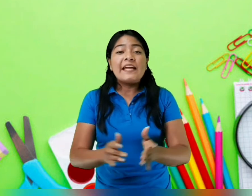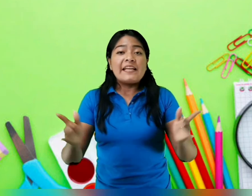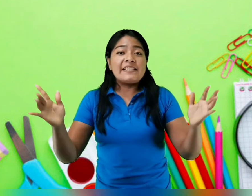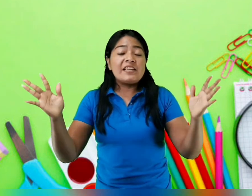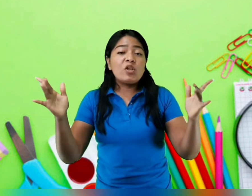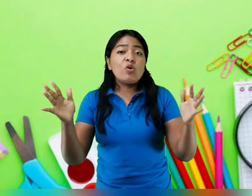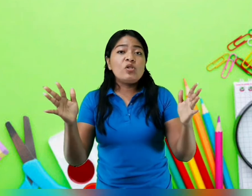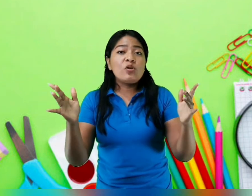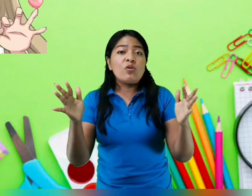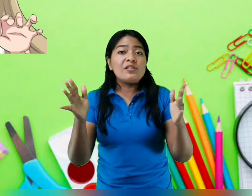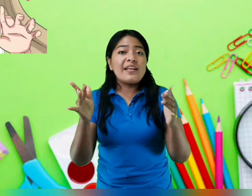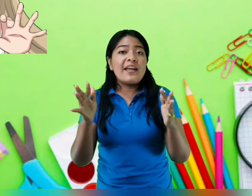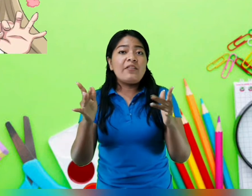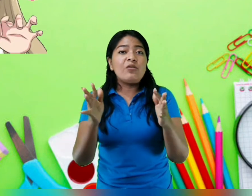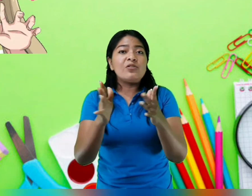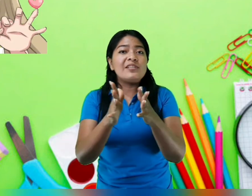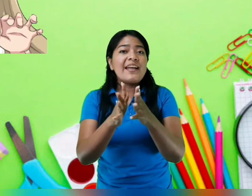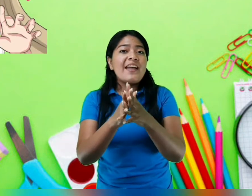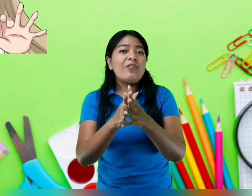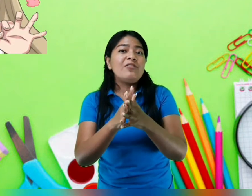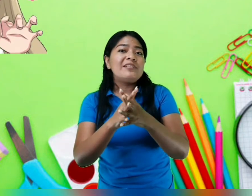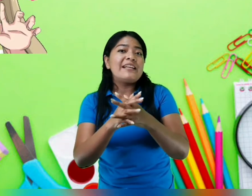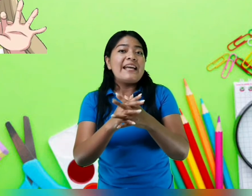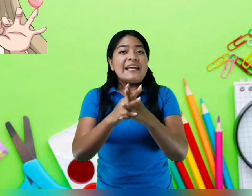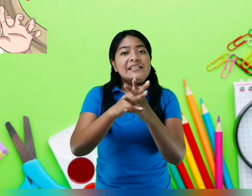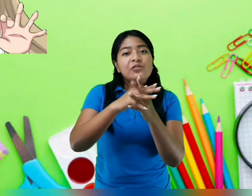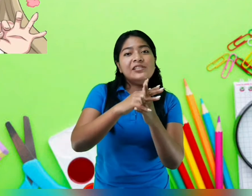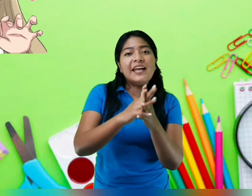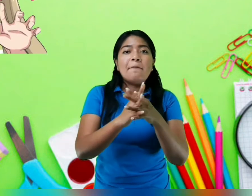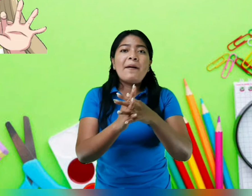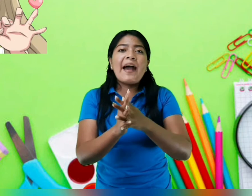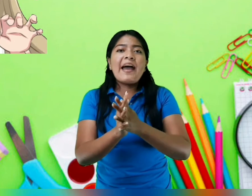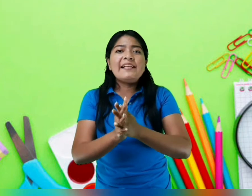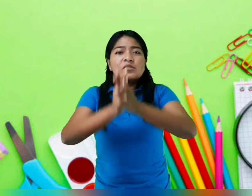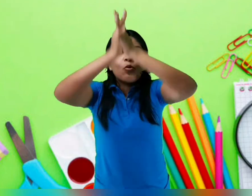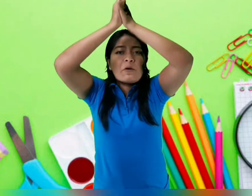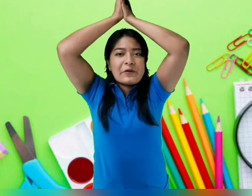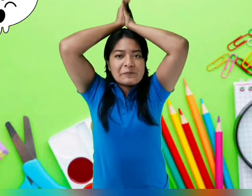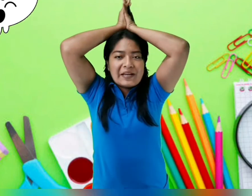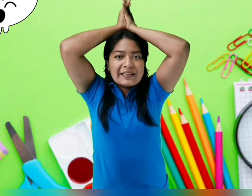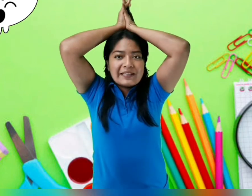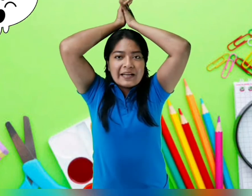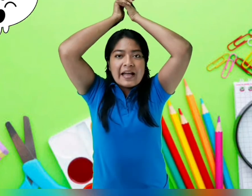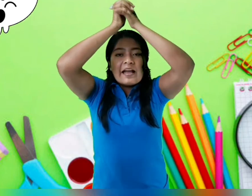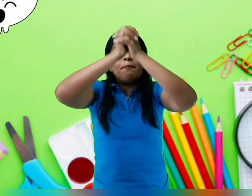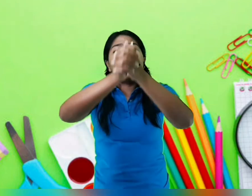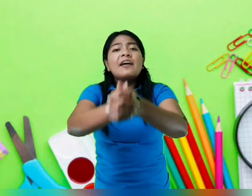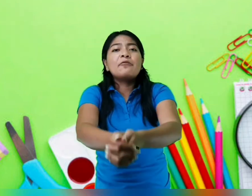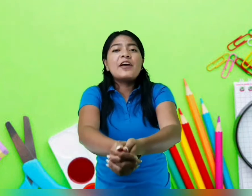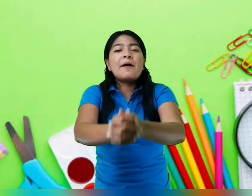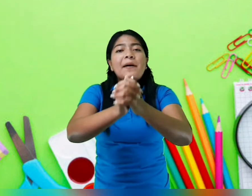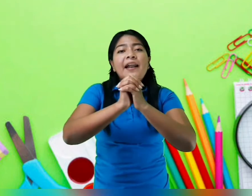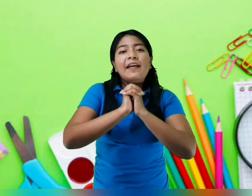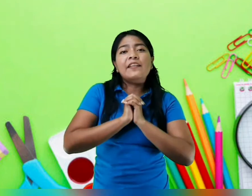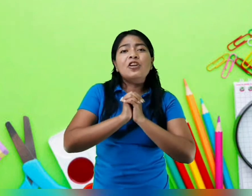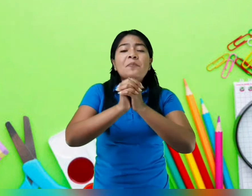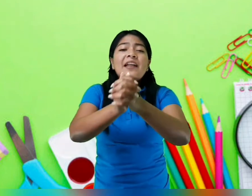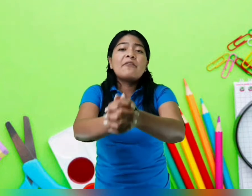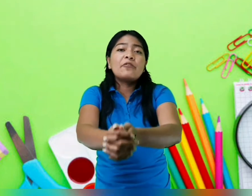Y si cruzo los dedos, los dedos. Esto se parece un cuerpo spin. Para afuera, para adentro y para